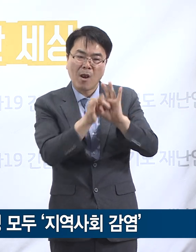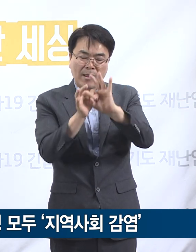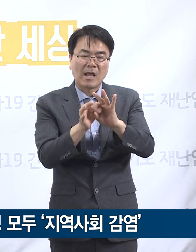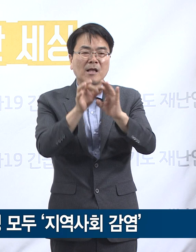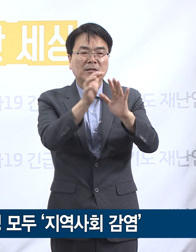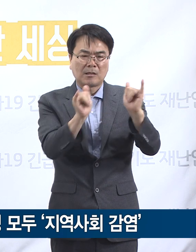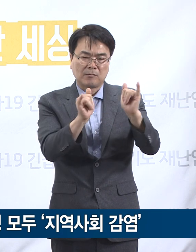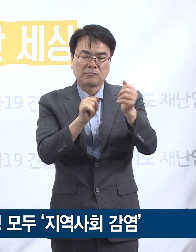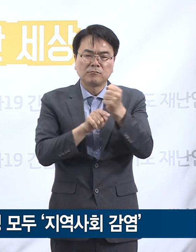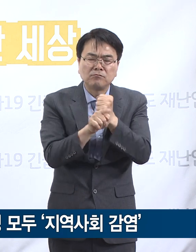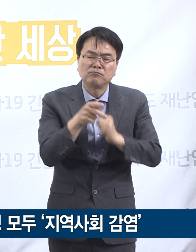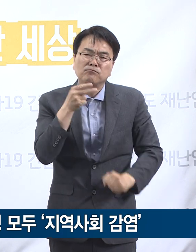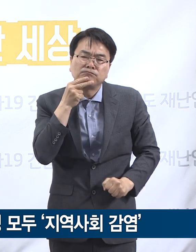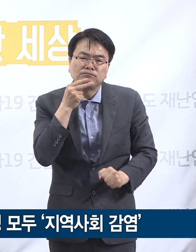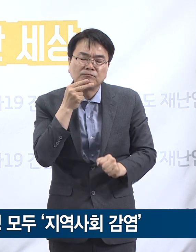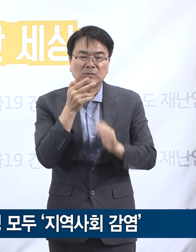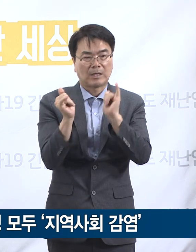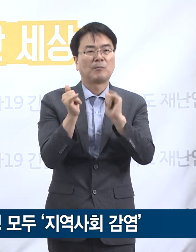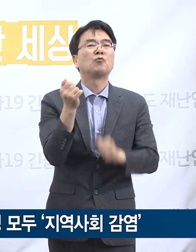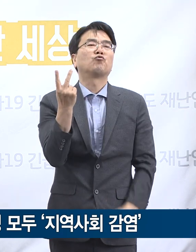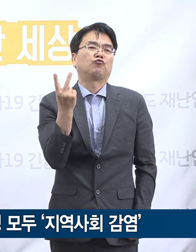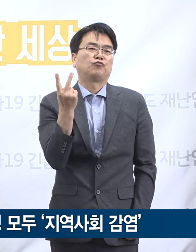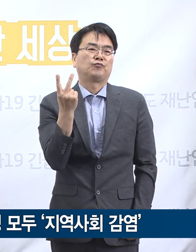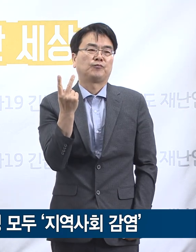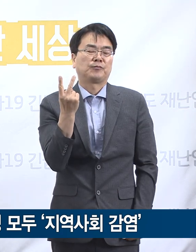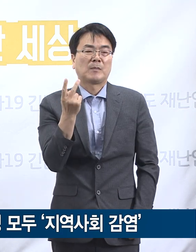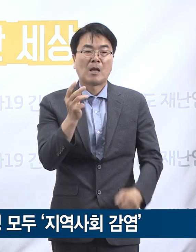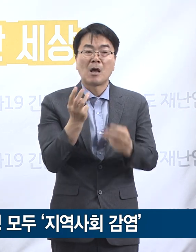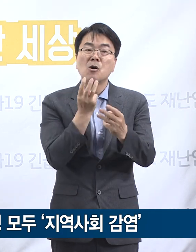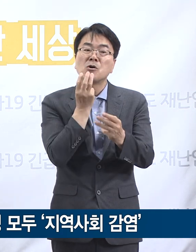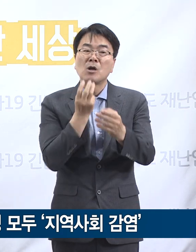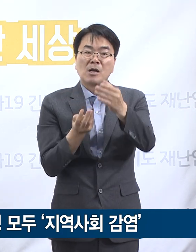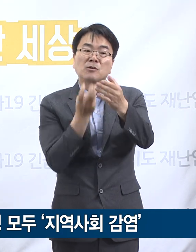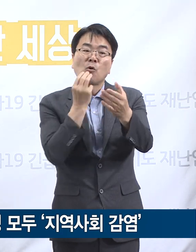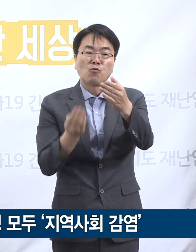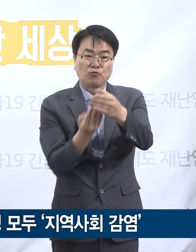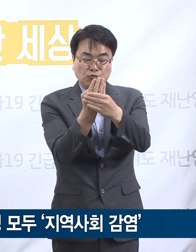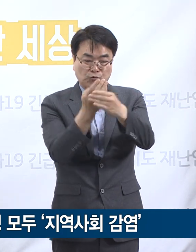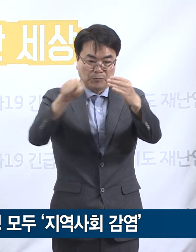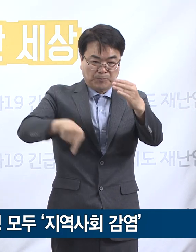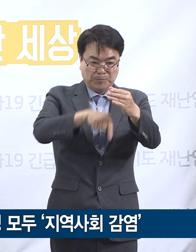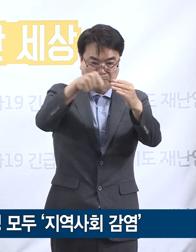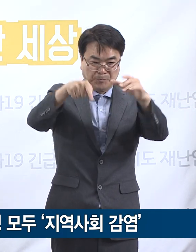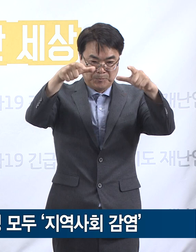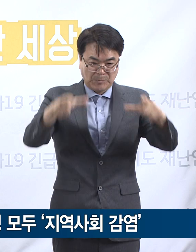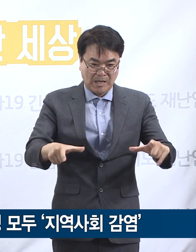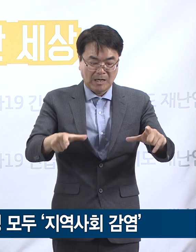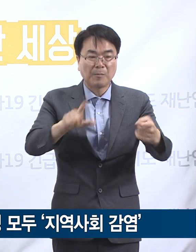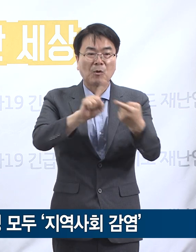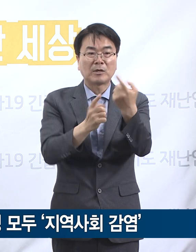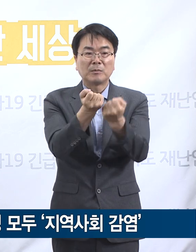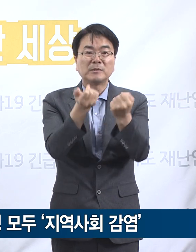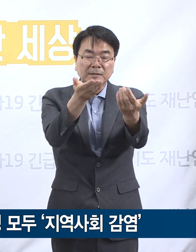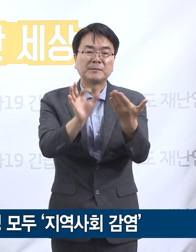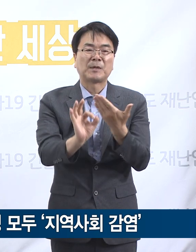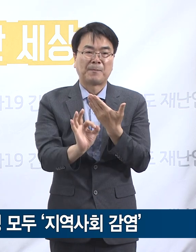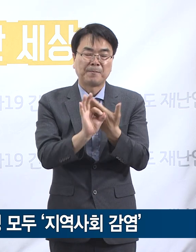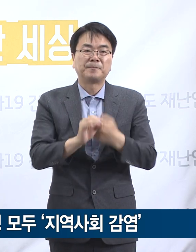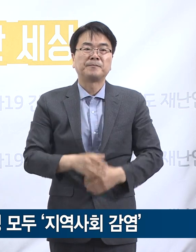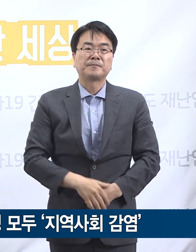원인 불명이 2명입니다. 먼저 수도권 개척교회 집단 발생 관련 도내 확진 상황에 대해 말씀드리겠습니다.